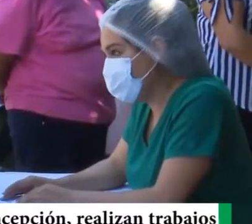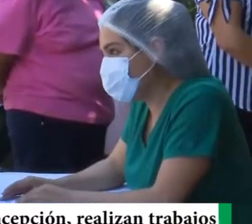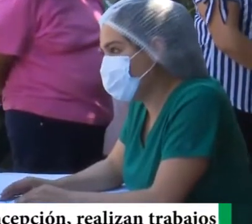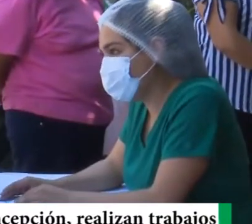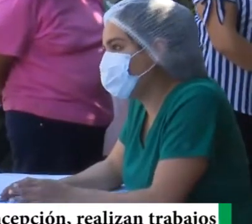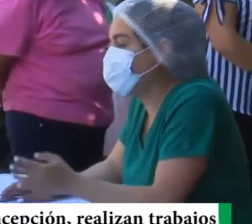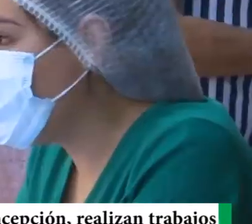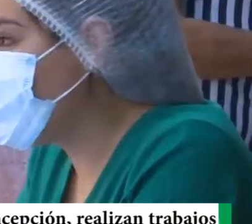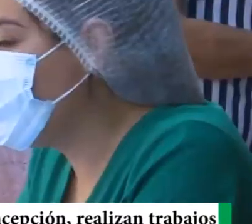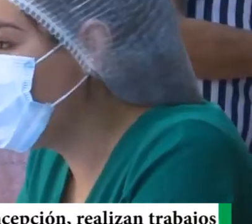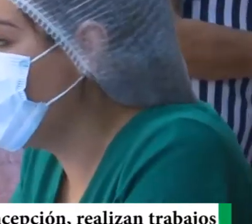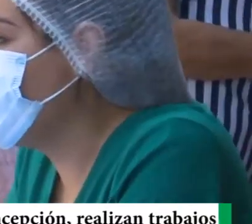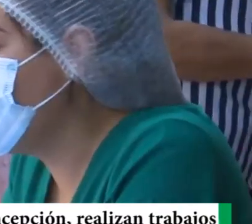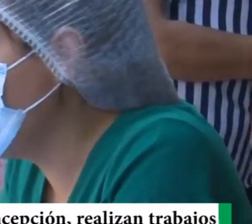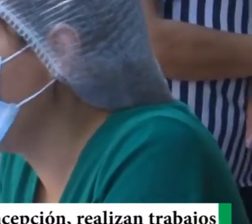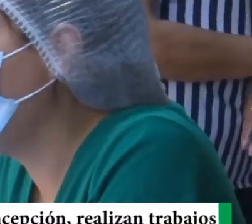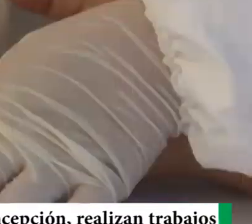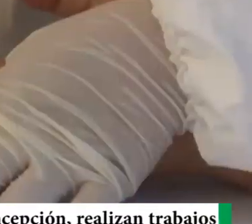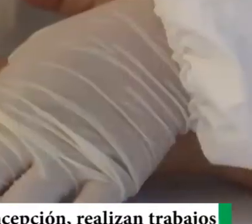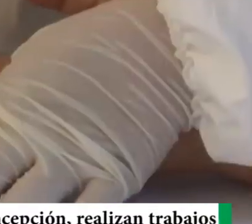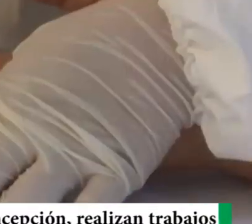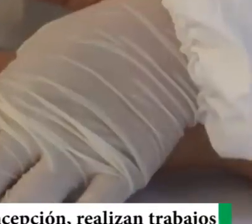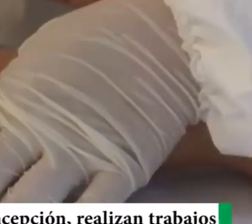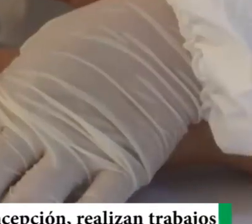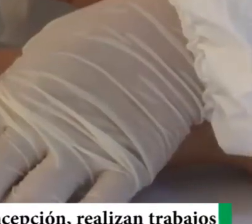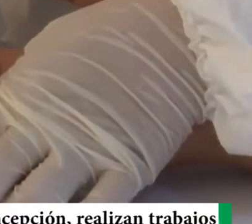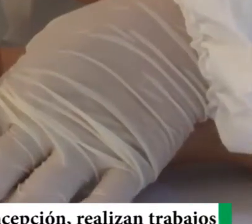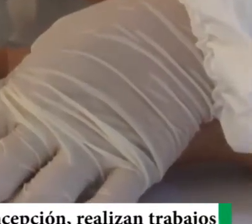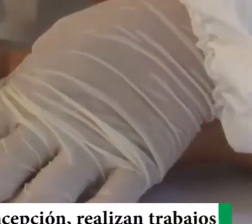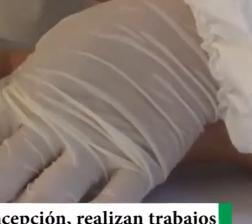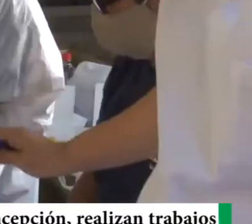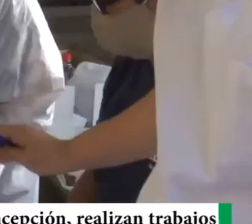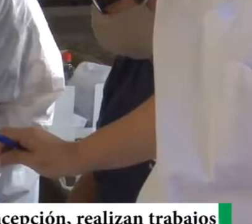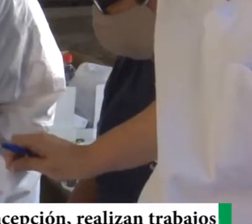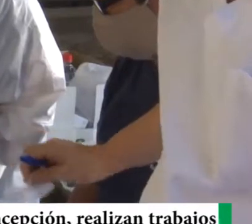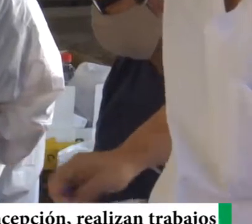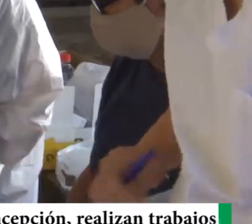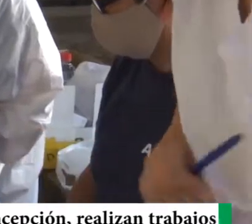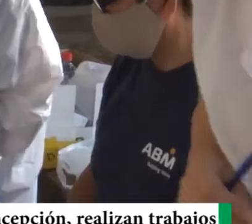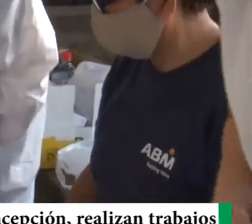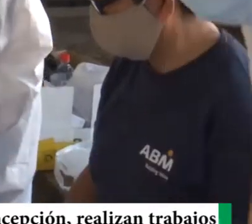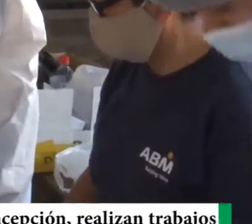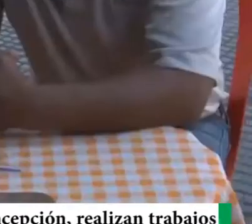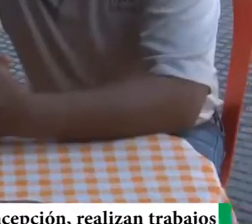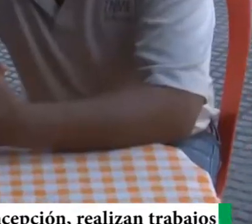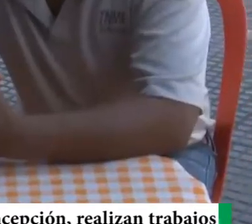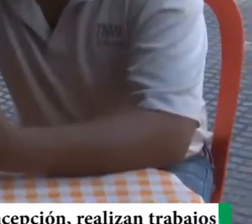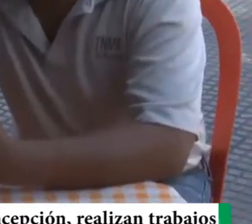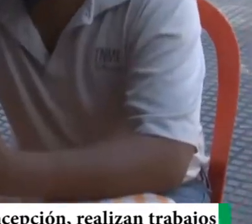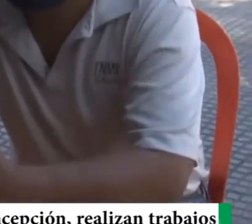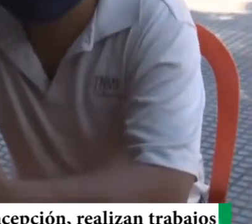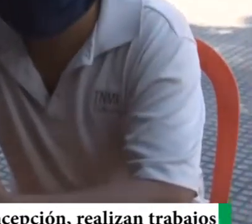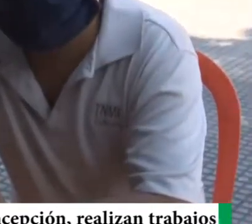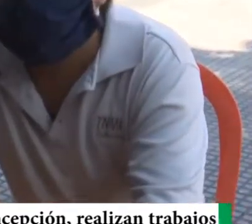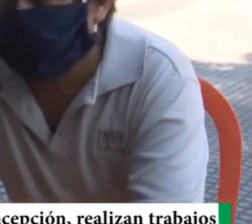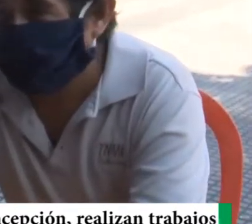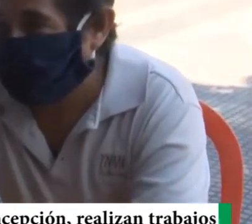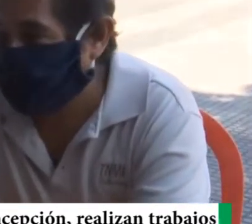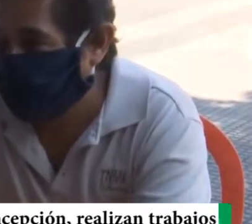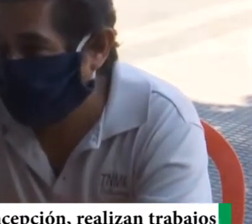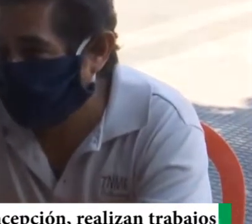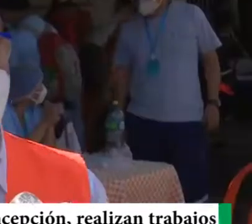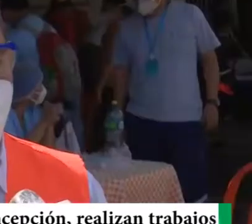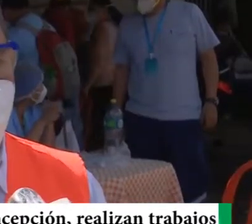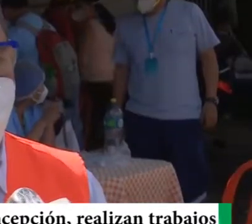de las atenciones, se hace, no solamente la medicina, sino también la atención psicológica, y obviamente, nosotros, como gobierno